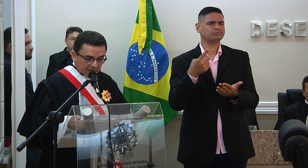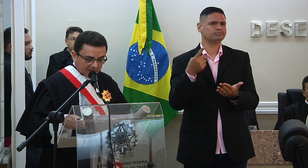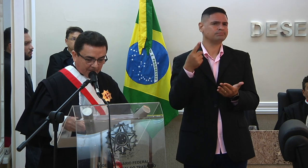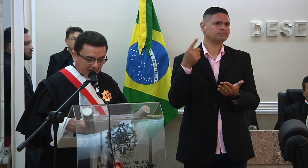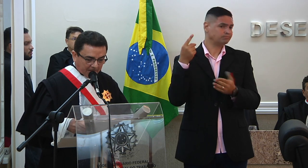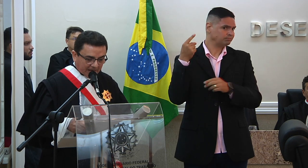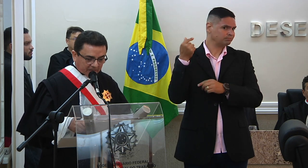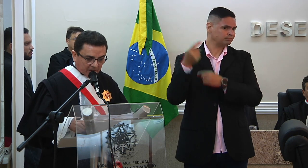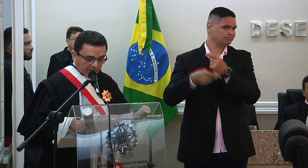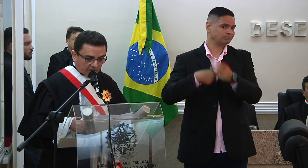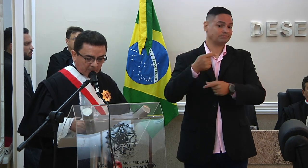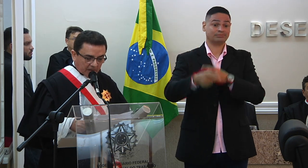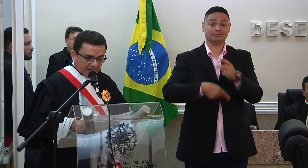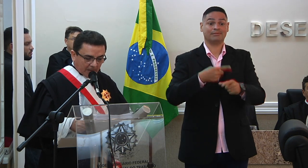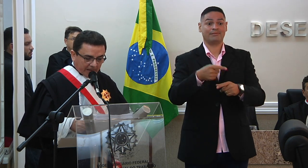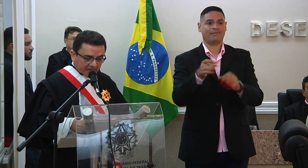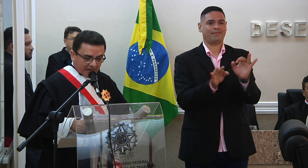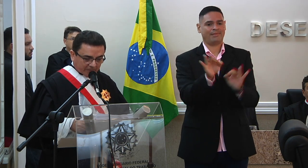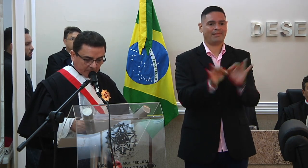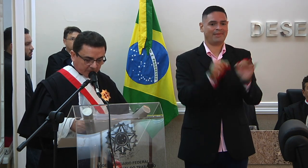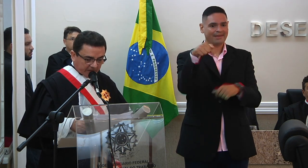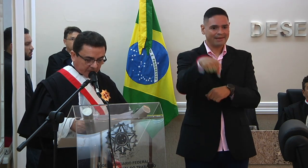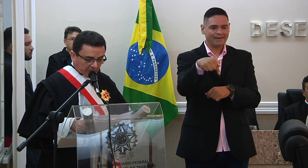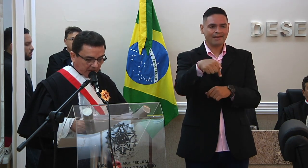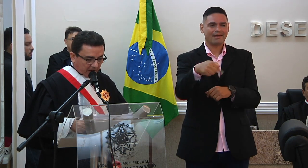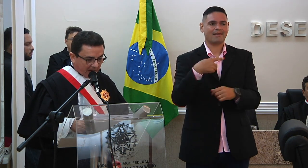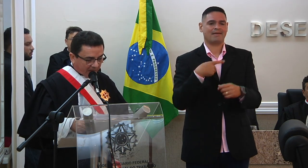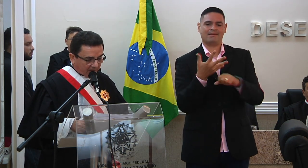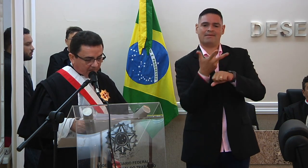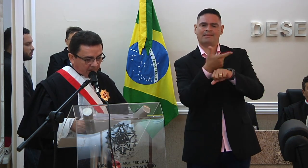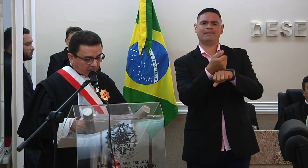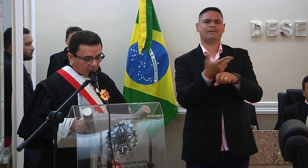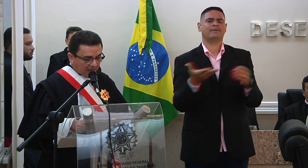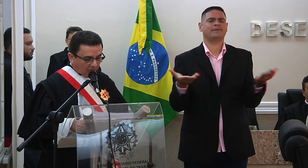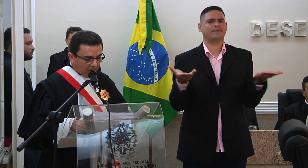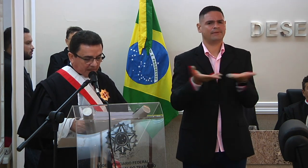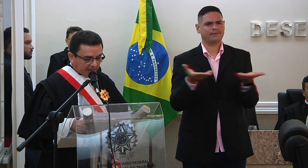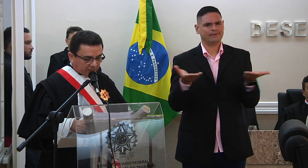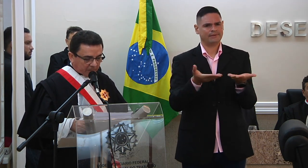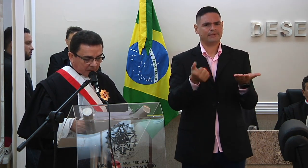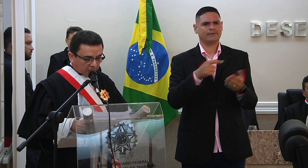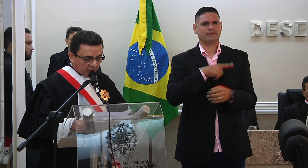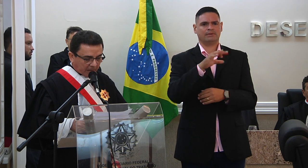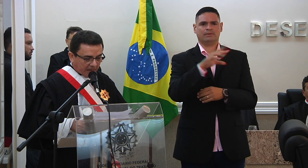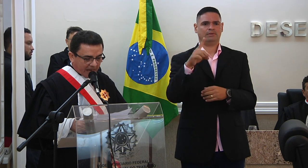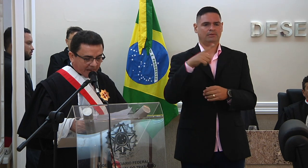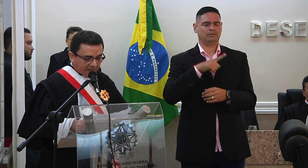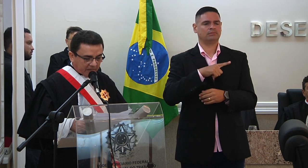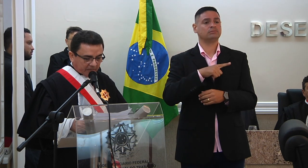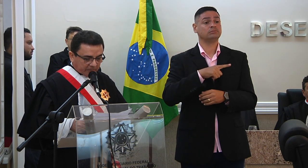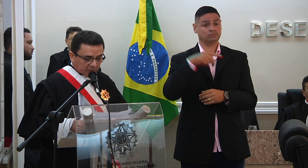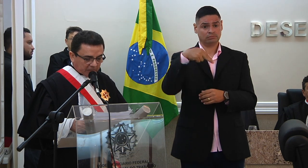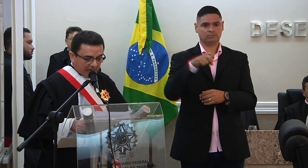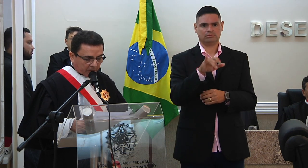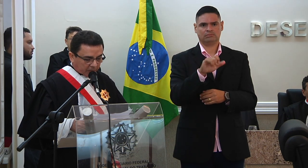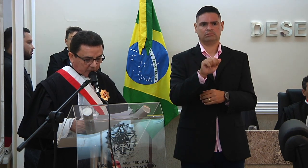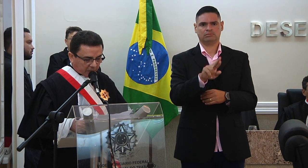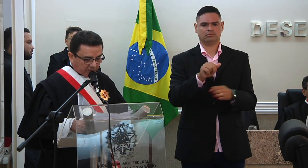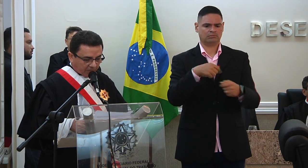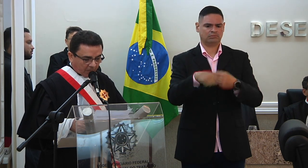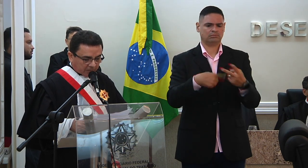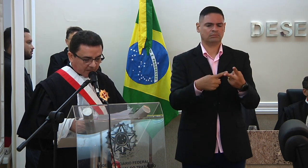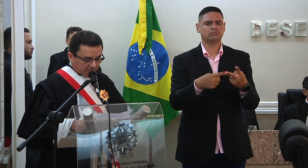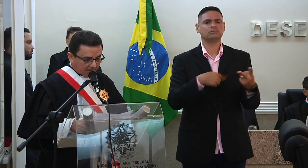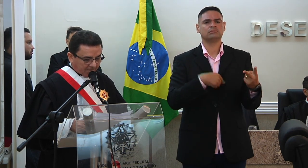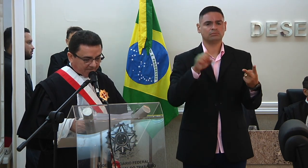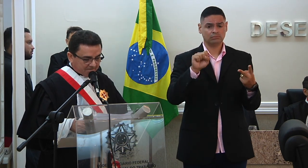empenham na preparação e na organização desta solenidade sob a coordenação da doutora Neyara São Tiago